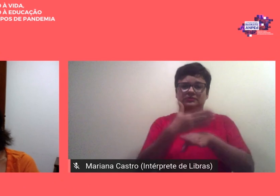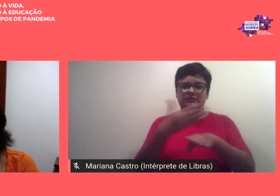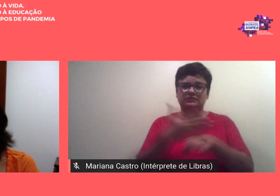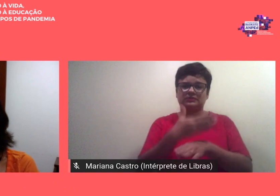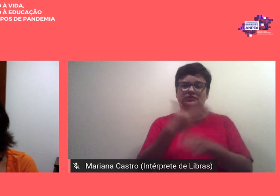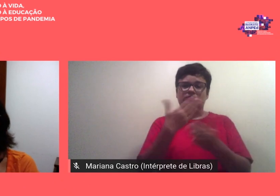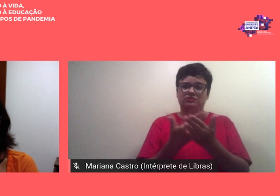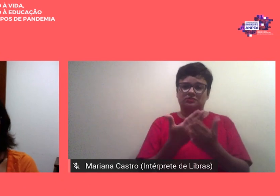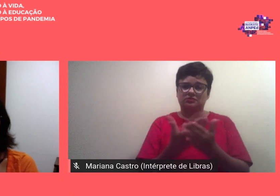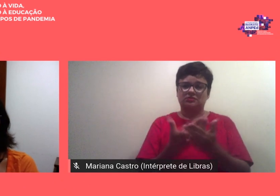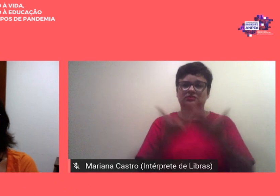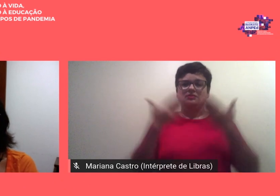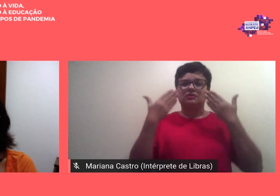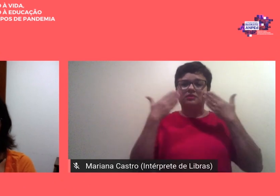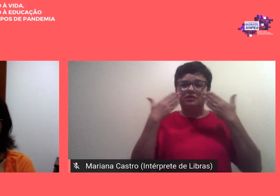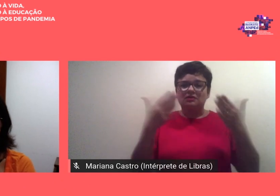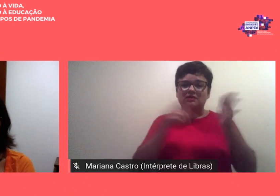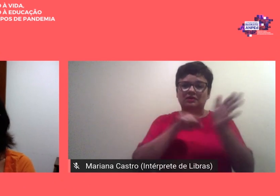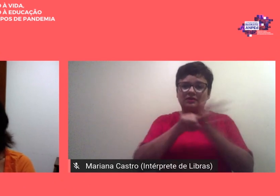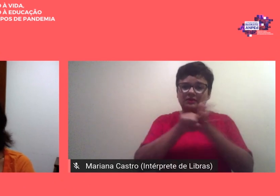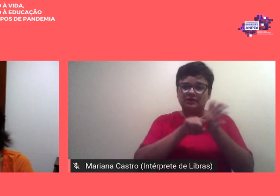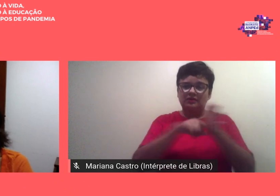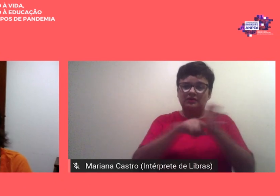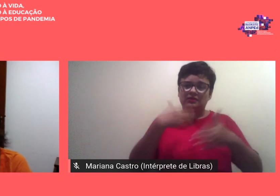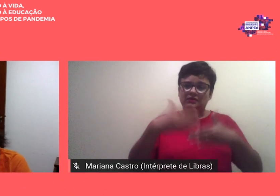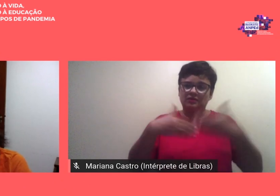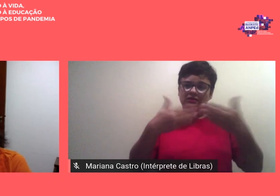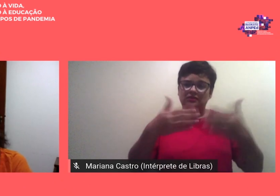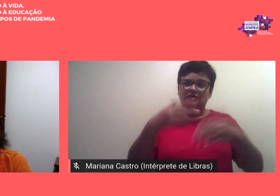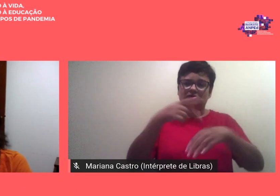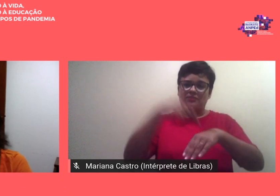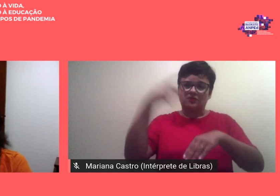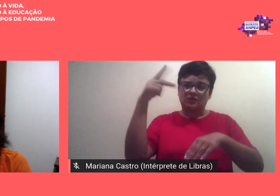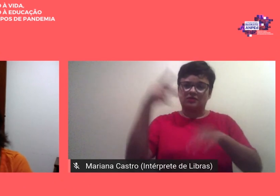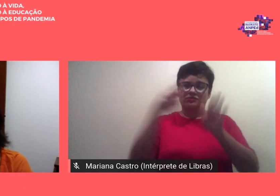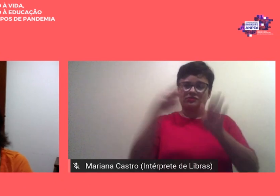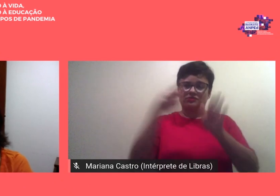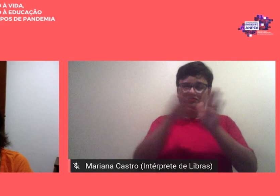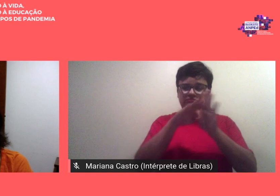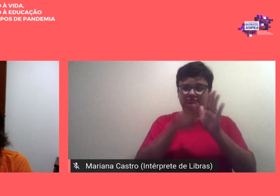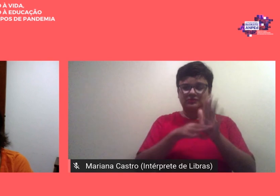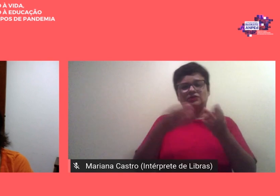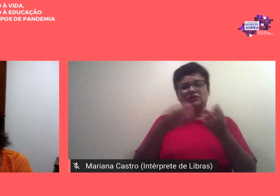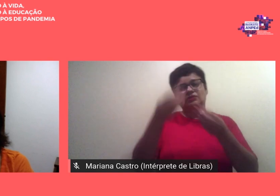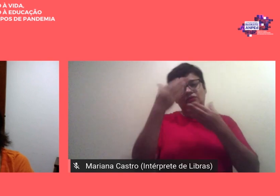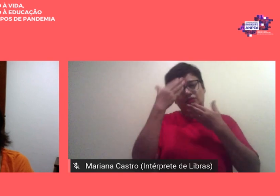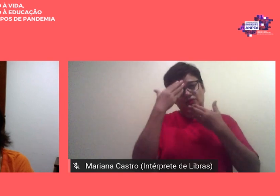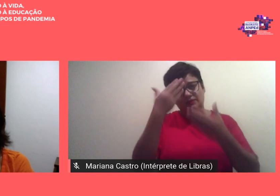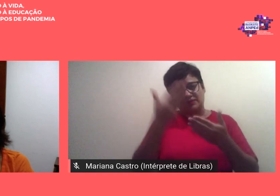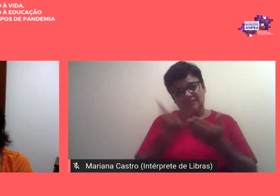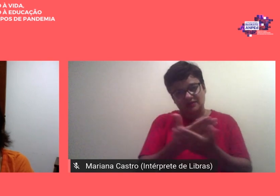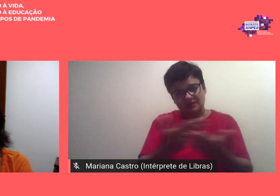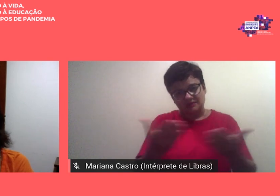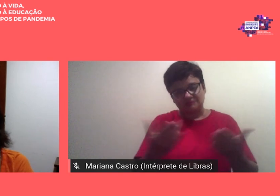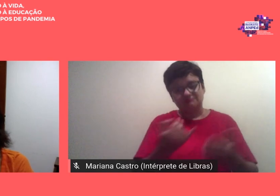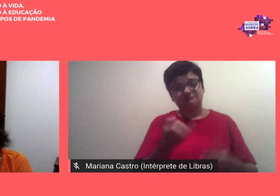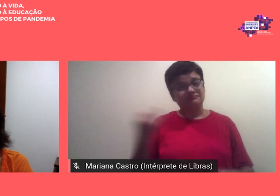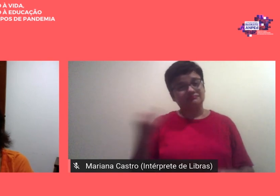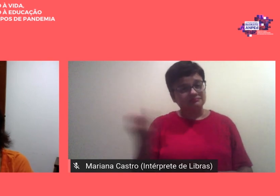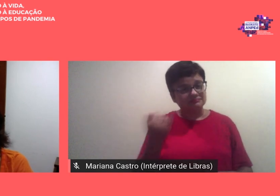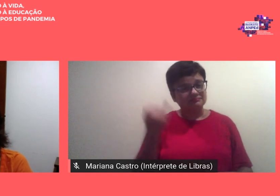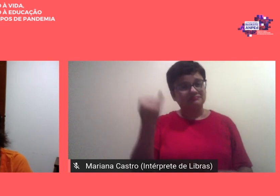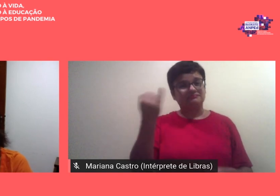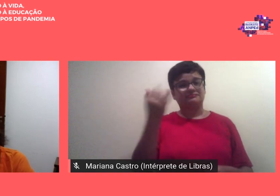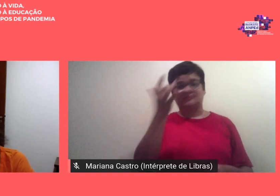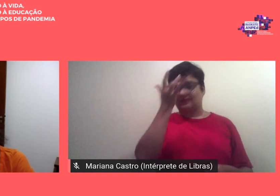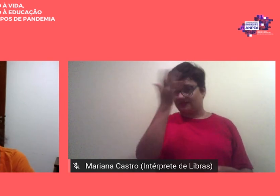apresentação das suas pesquisas que são desenvolvidas nos programas de pós muito obrigada importante confessar que não foi